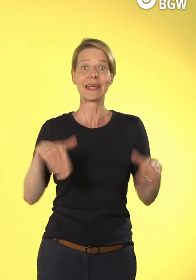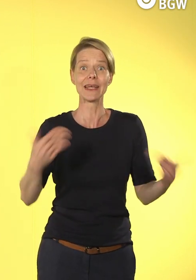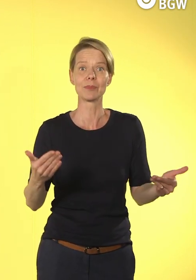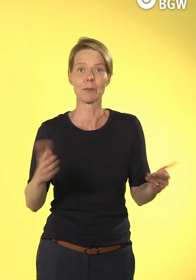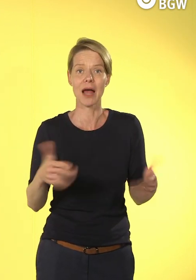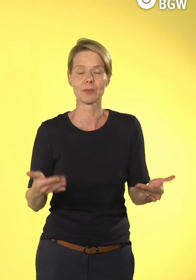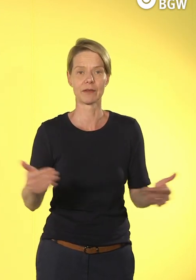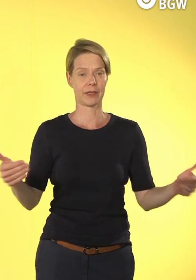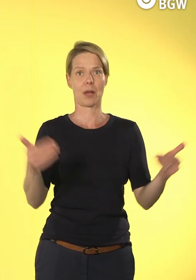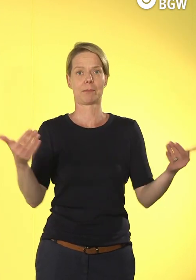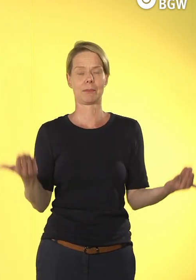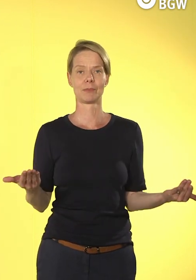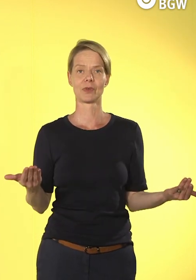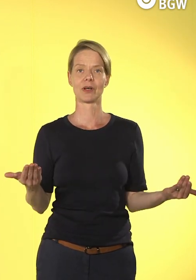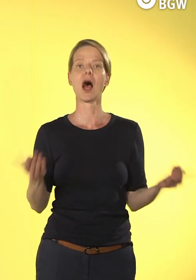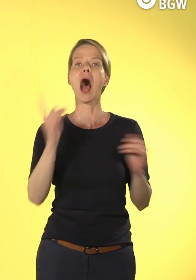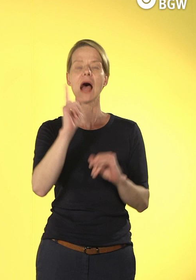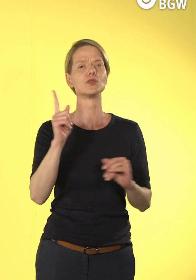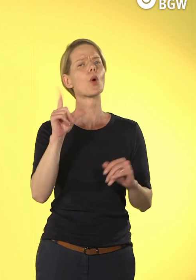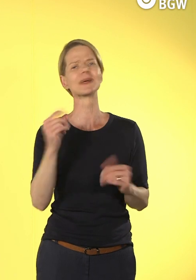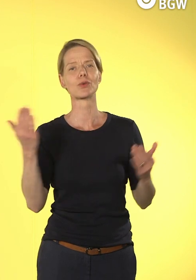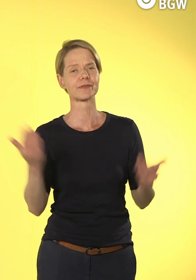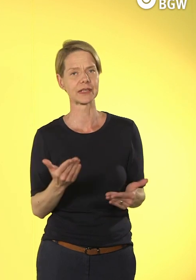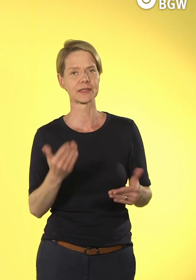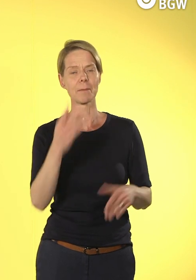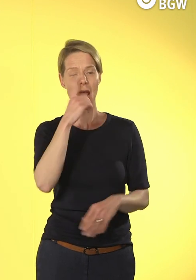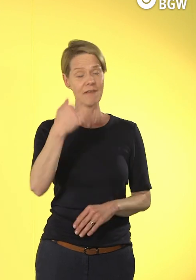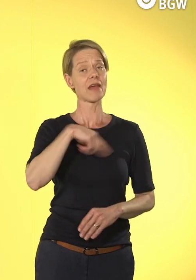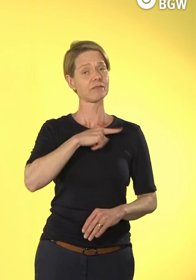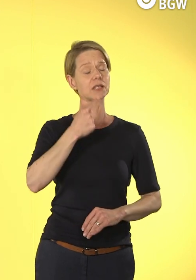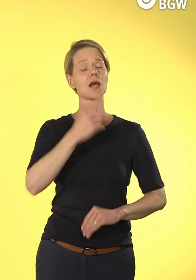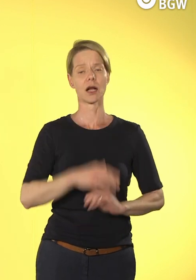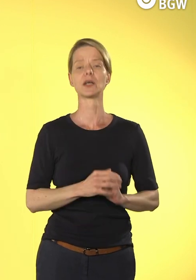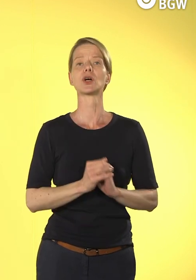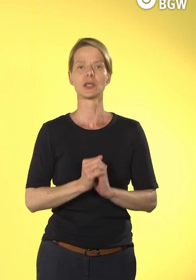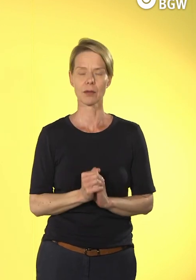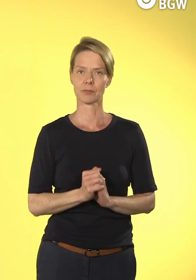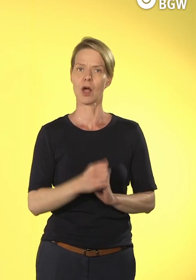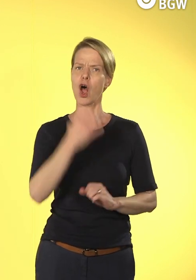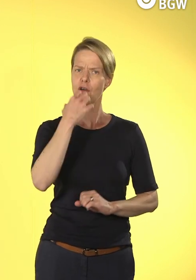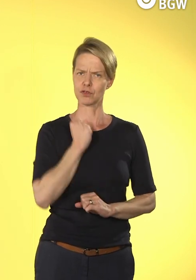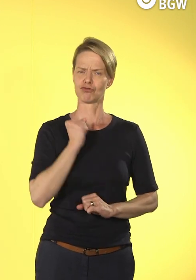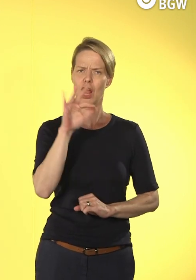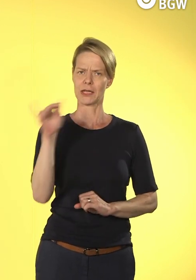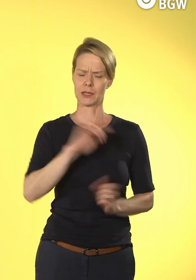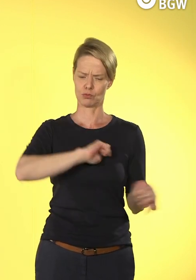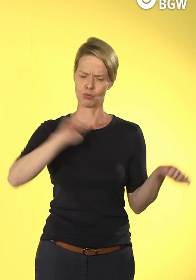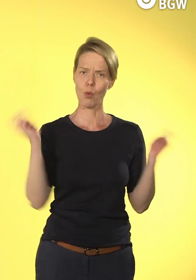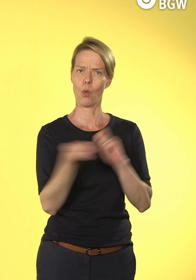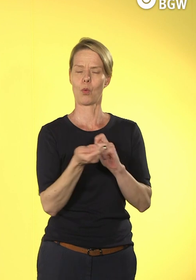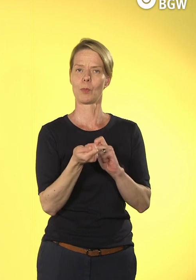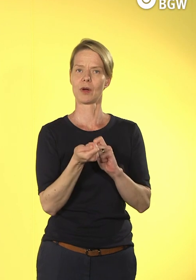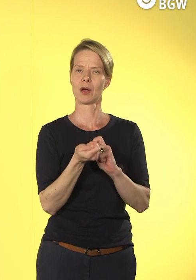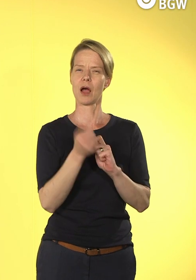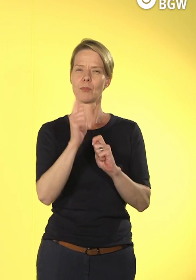gibt es. Das heißt, wenn man in unserer Branche den Kontext beachtet und weiß, wir haben viele